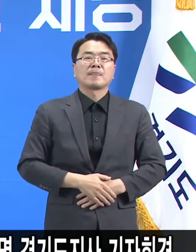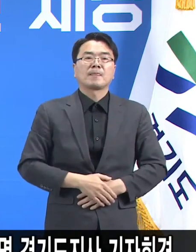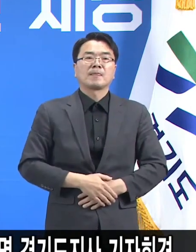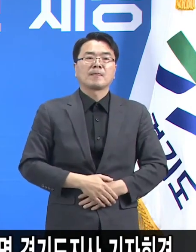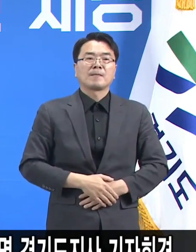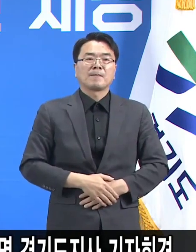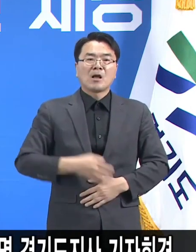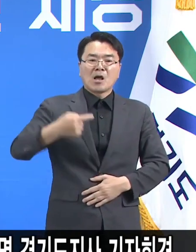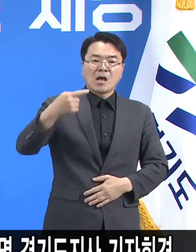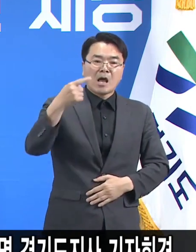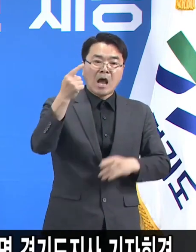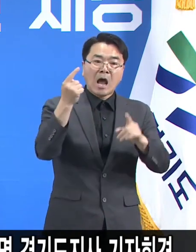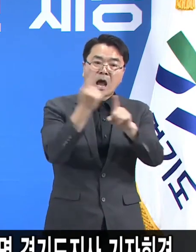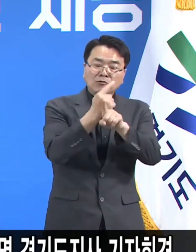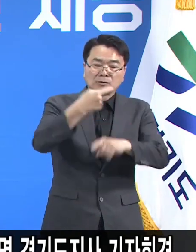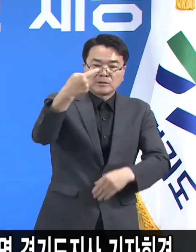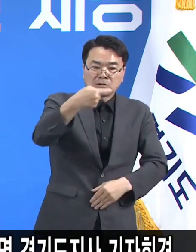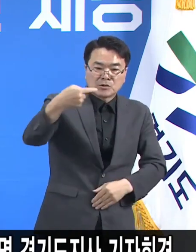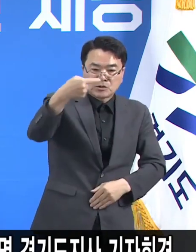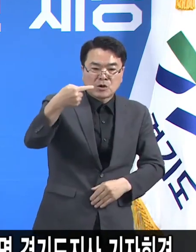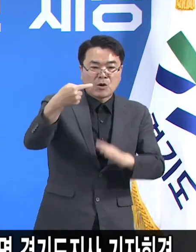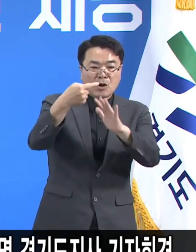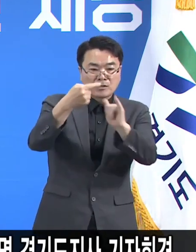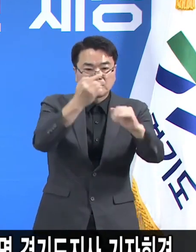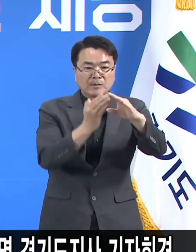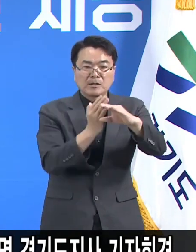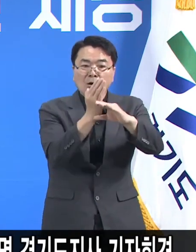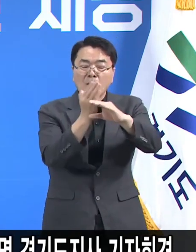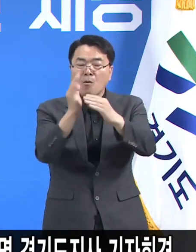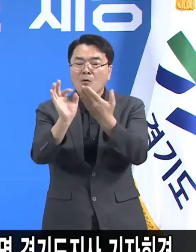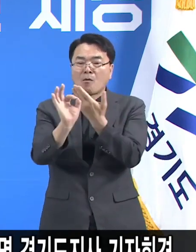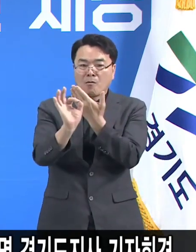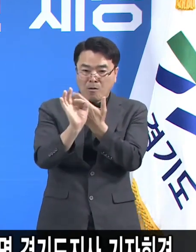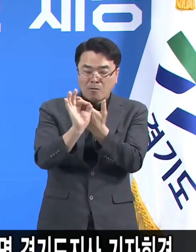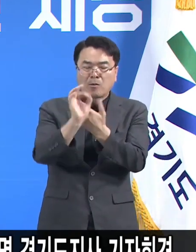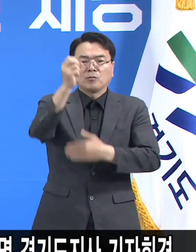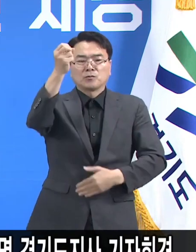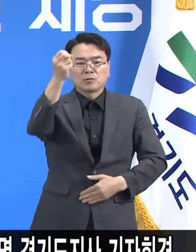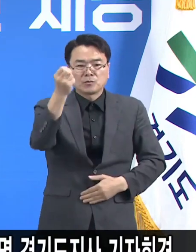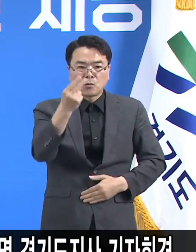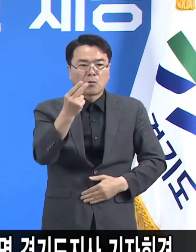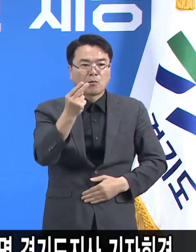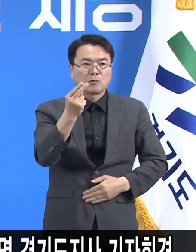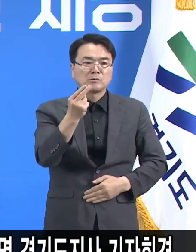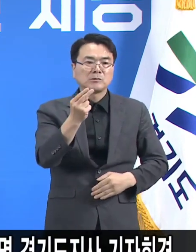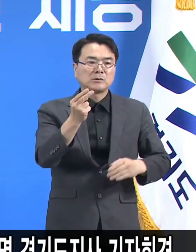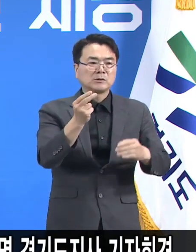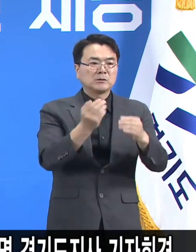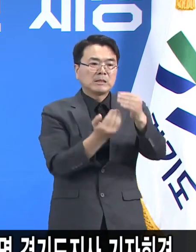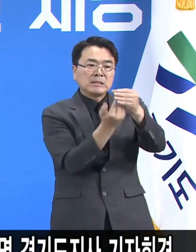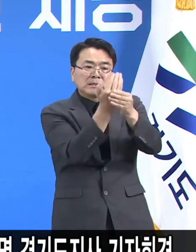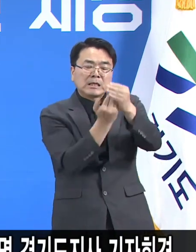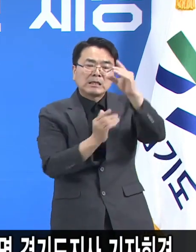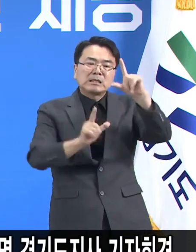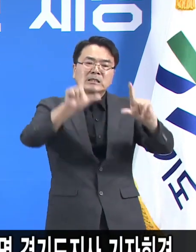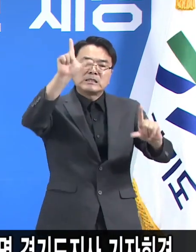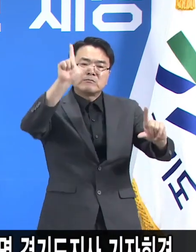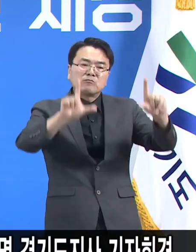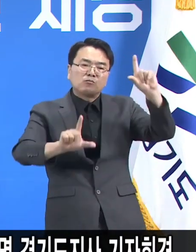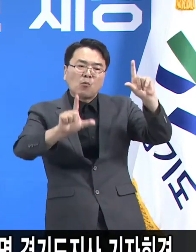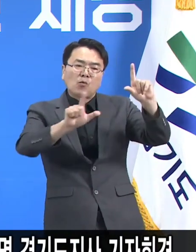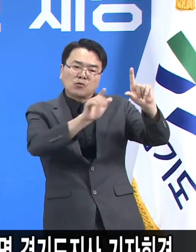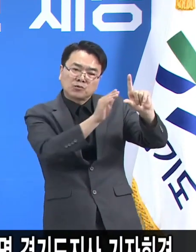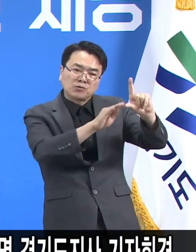명이 훨씬 넘어가는 감염자가 발생하고 있고 지금의 추세대로 이 그래프가 만약에 계속 진척이